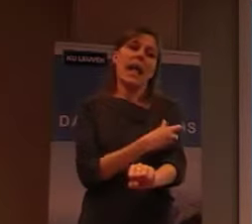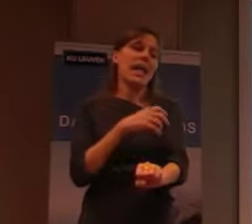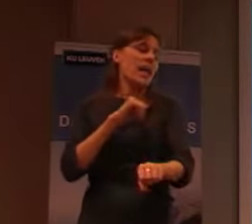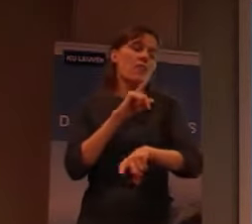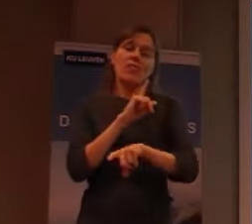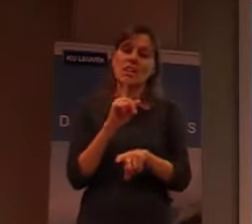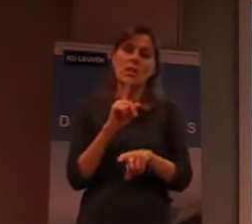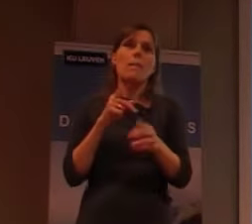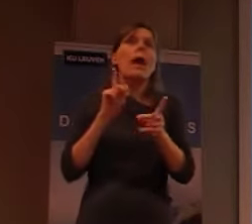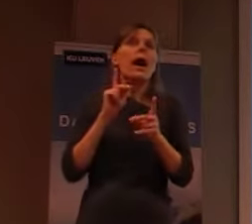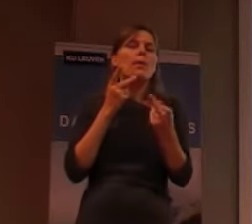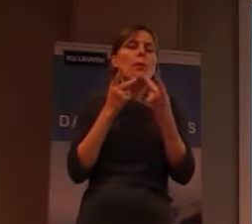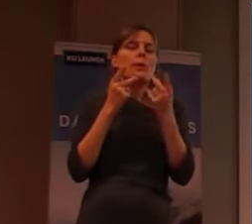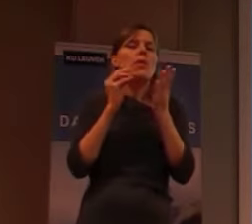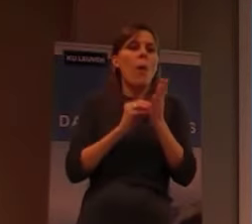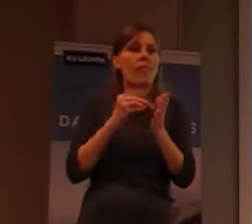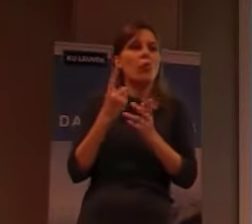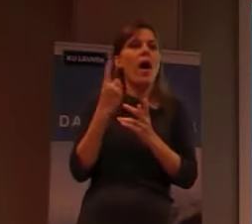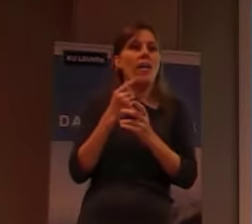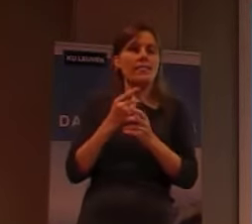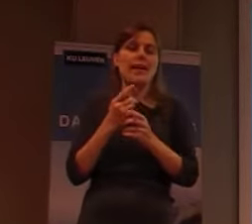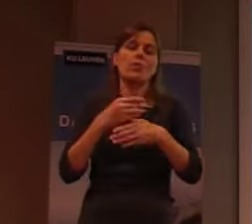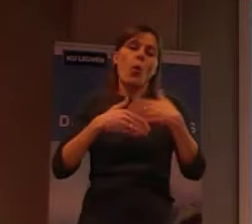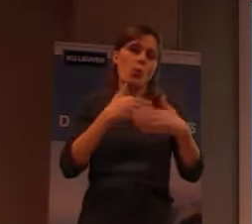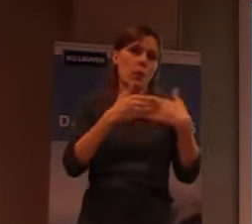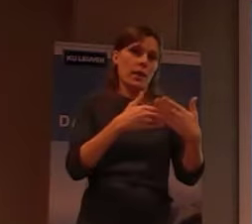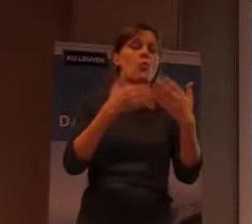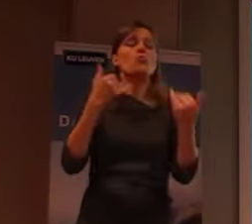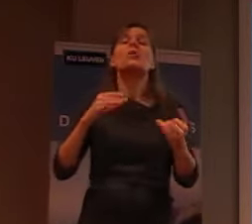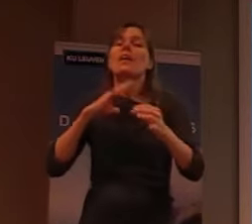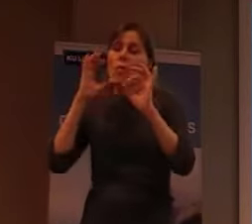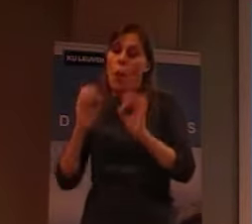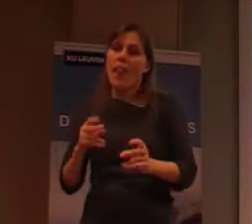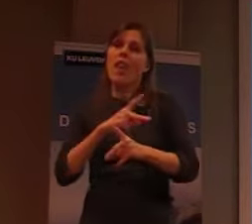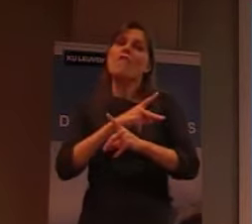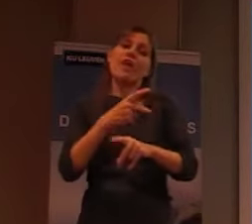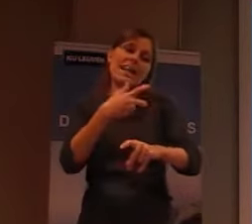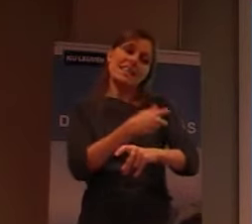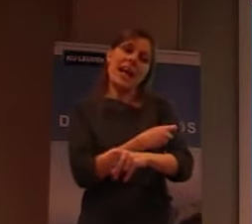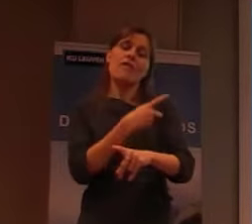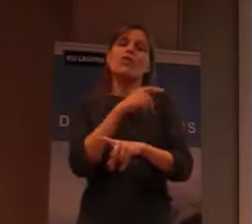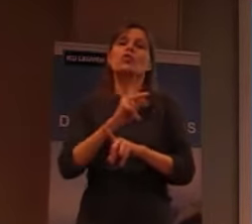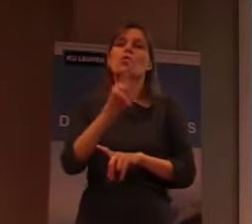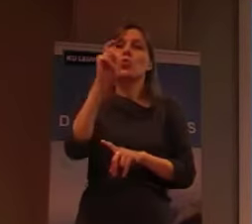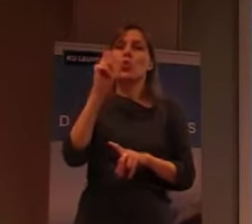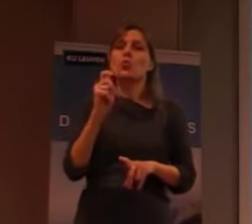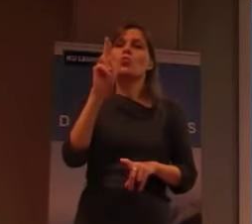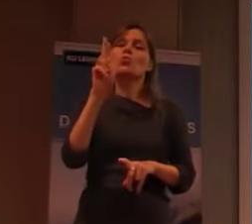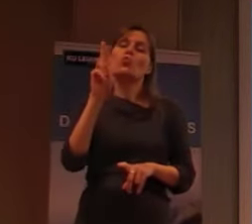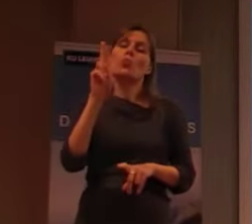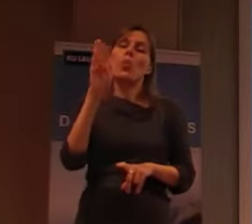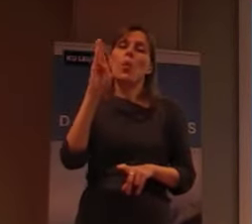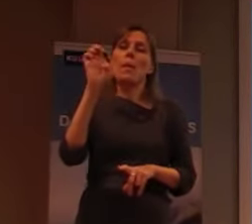te ontwikkelen. Nu heeft men wel, een vaccin, voor tuberculose, men zegt, vaccin, van tuberculose, is eigenlijk,